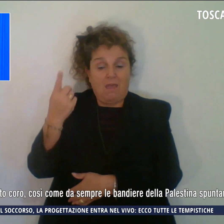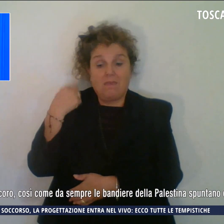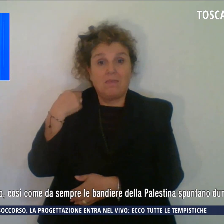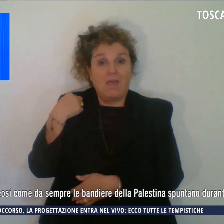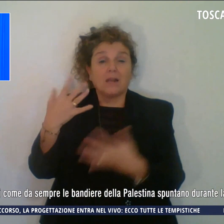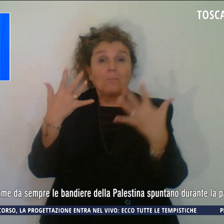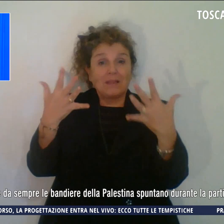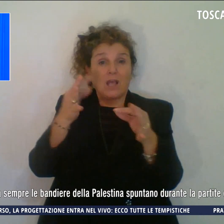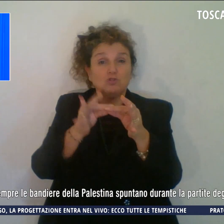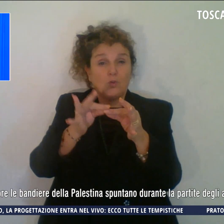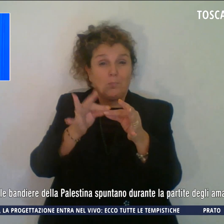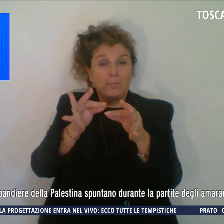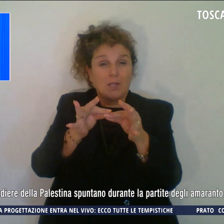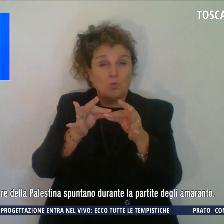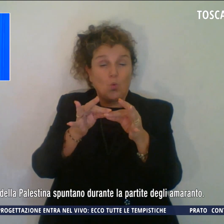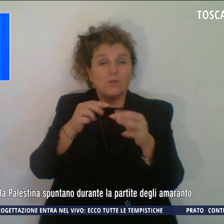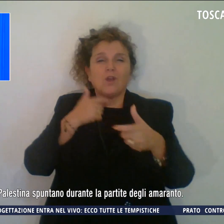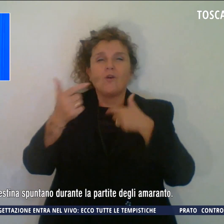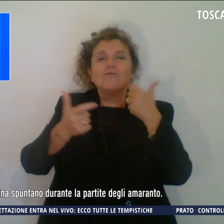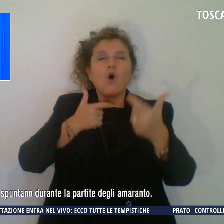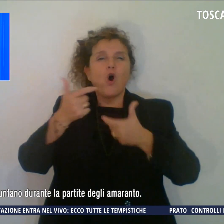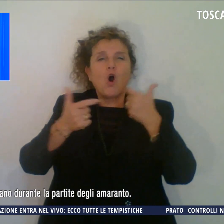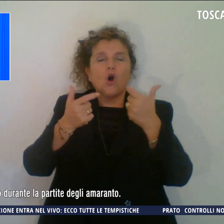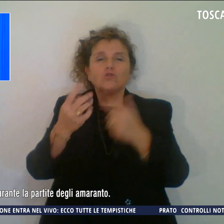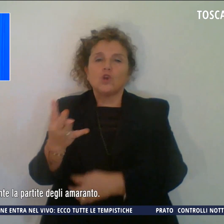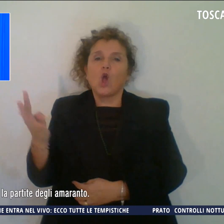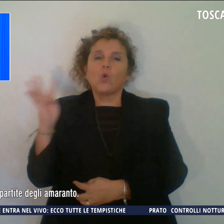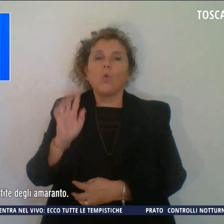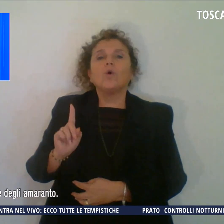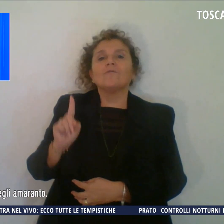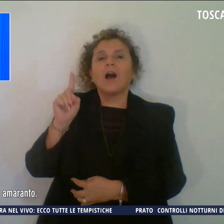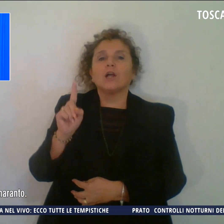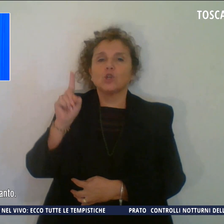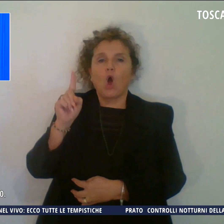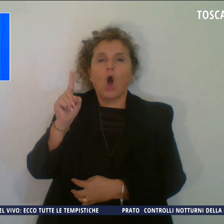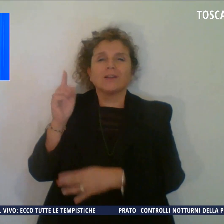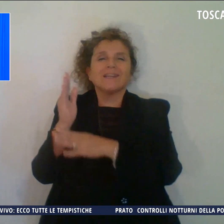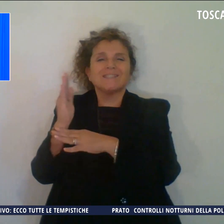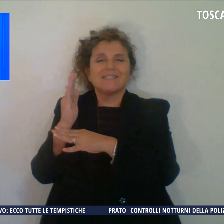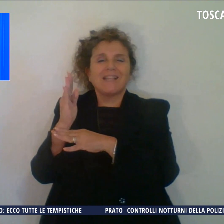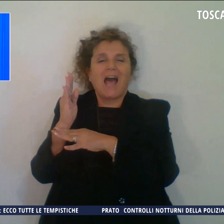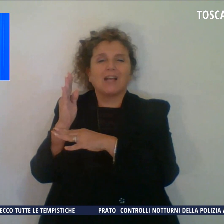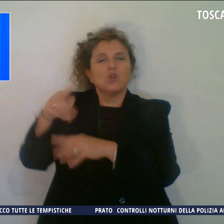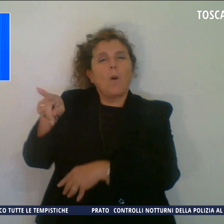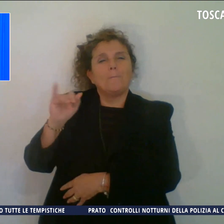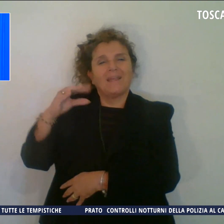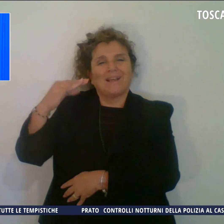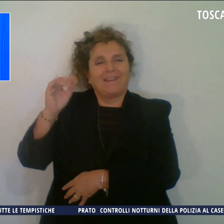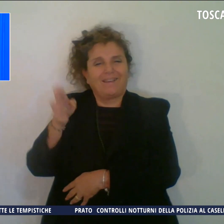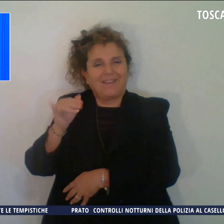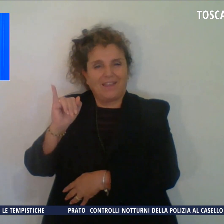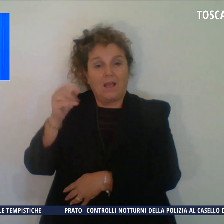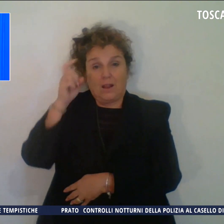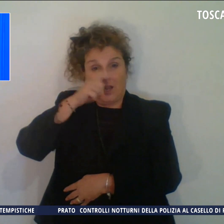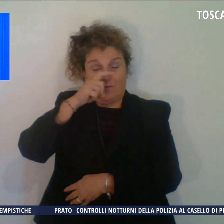minuti si sono levate le voci della curva nord dello stadio Armando Picchi di Livorno. Non è